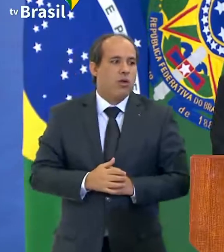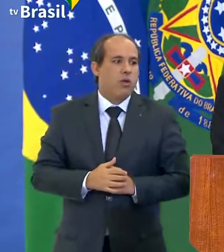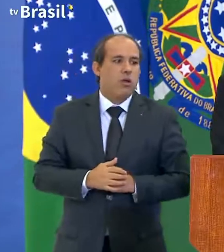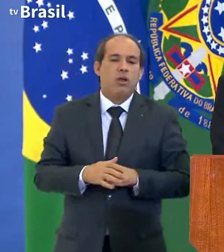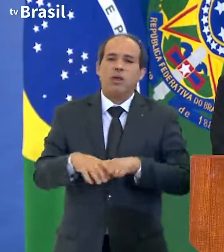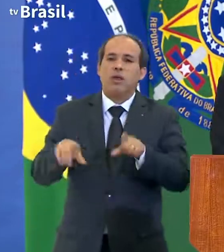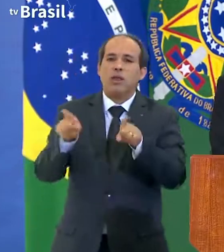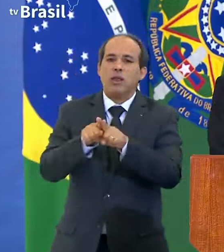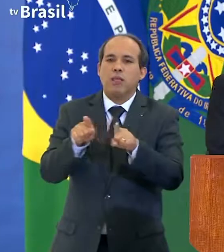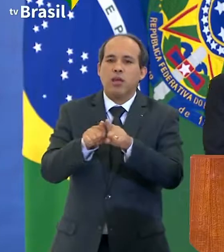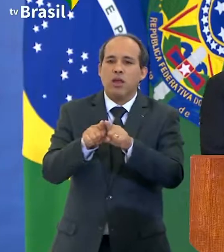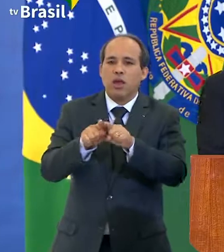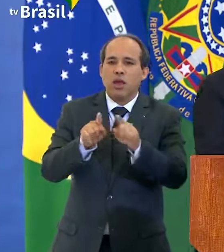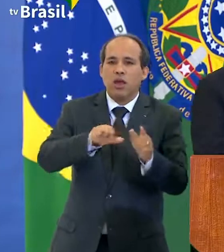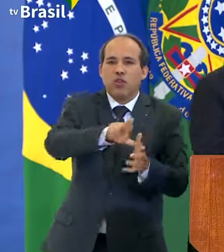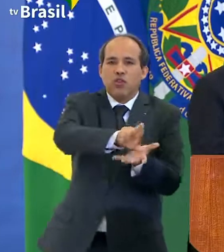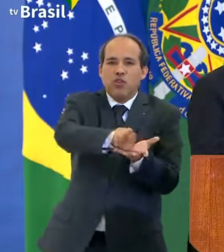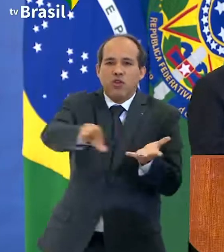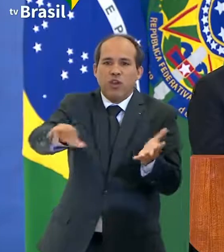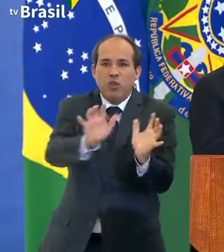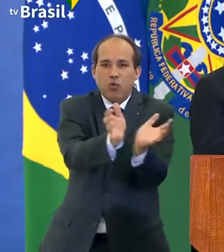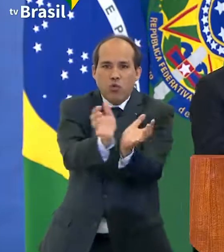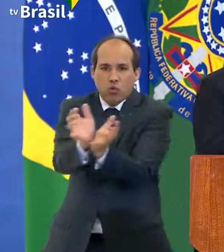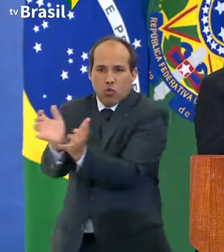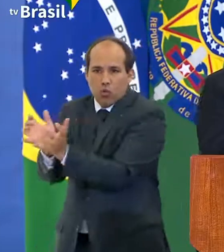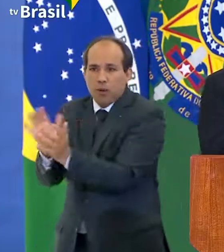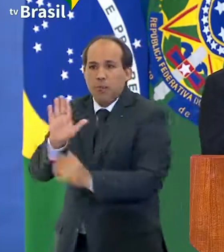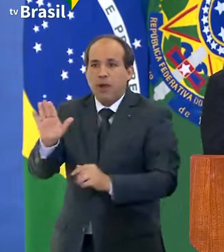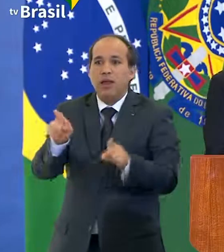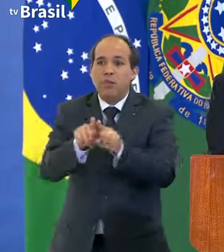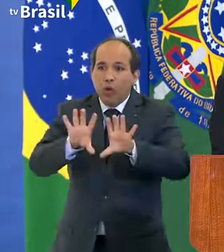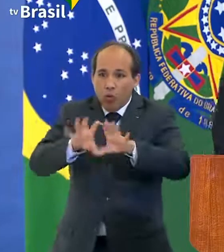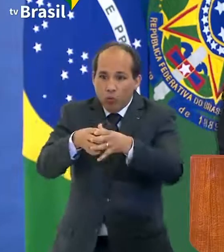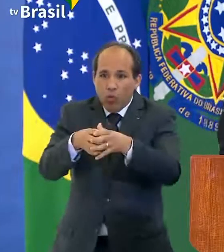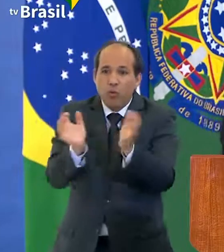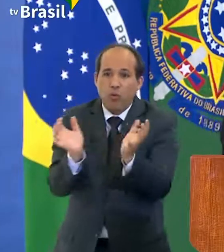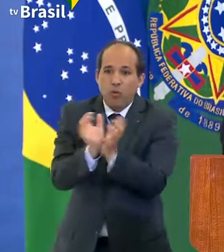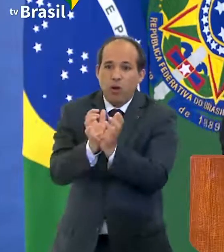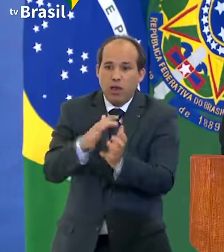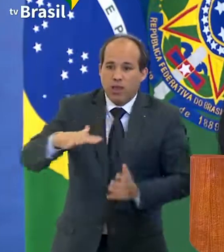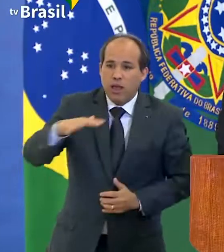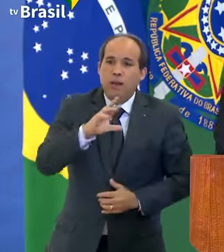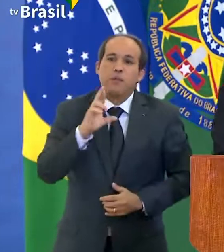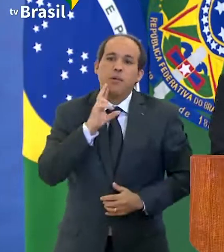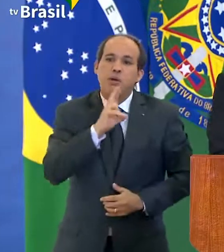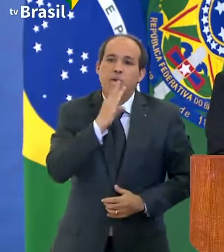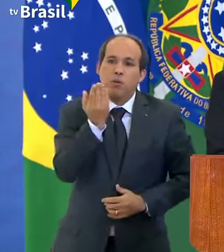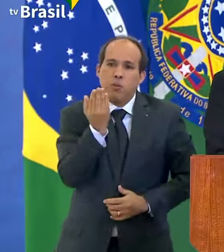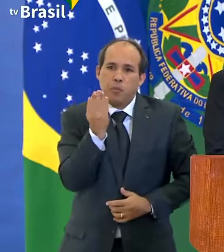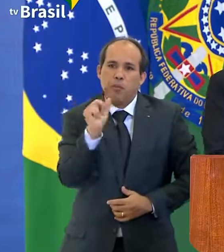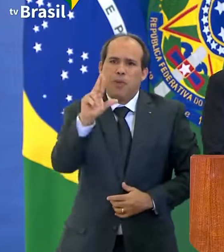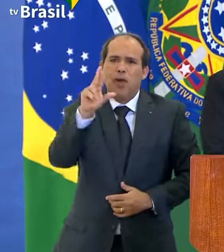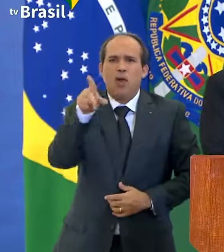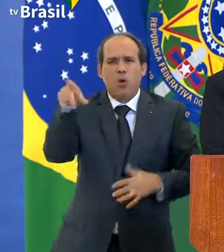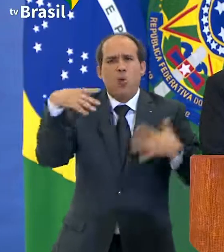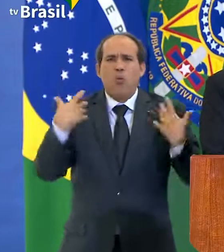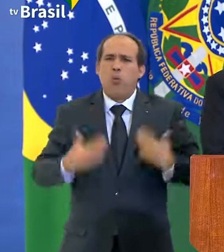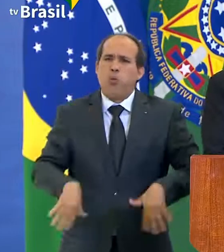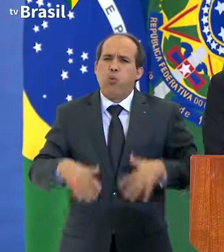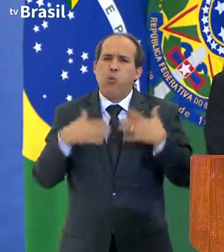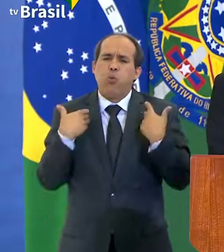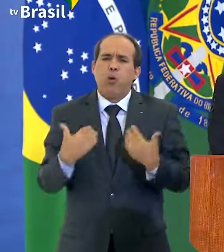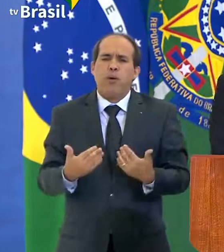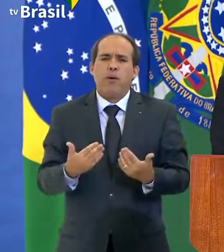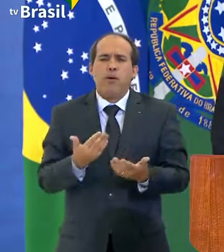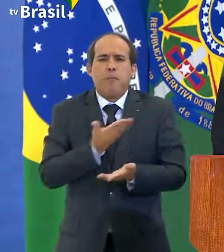outras categorias, o pessoal de bares e restaurantes, que têm sofrido muito com